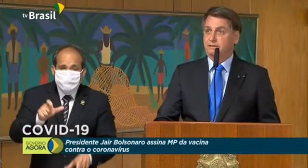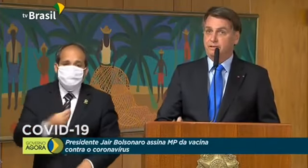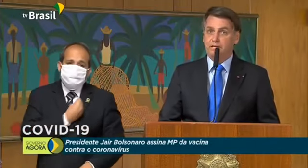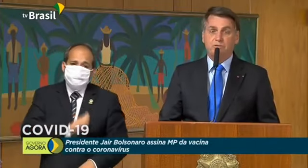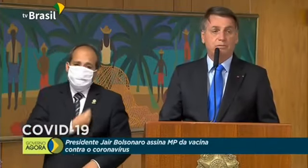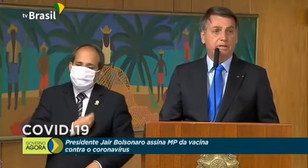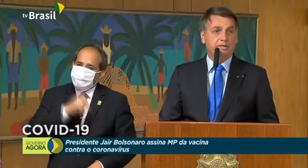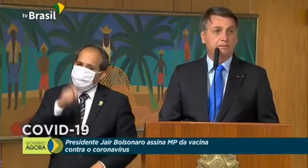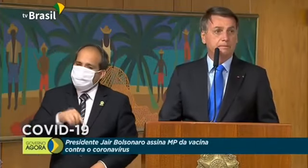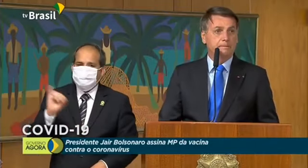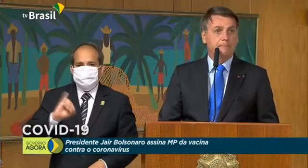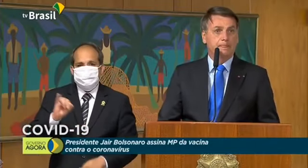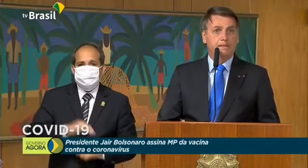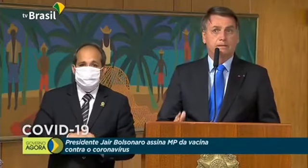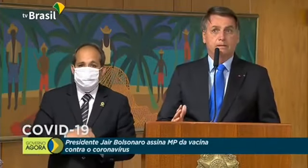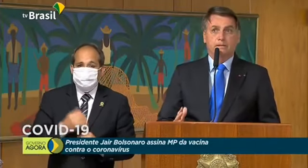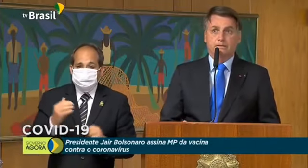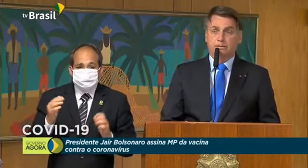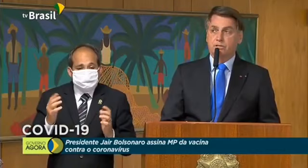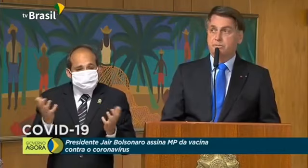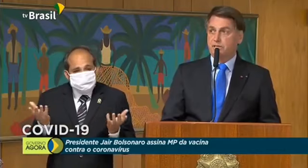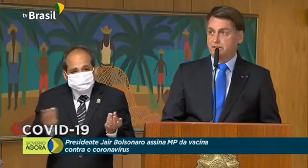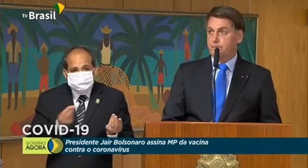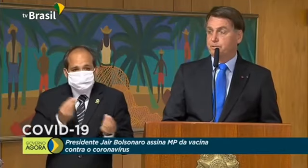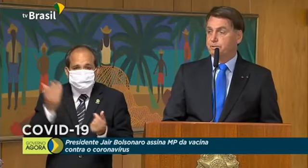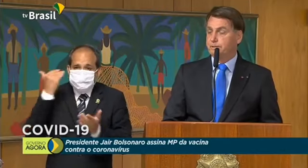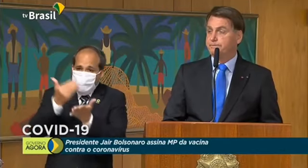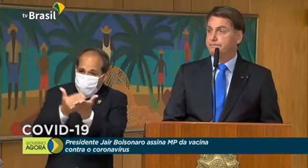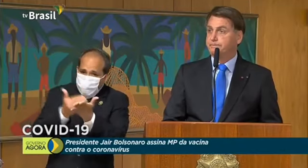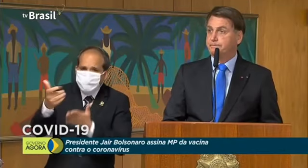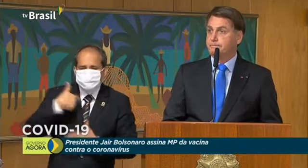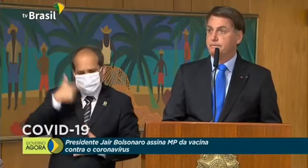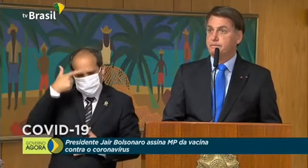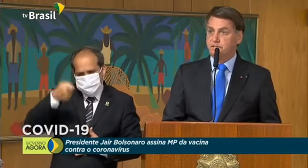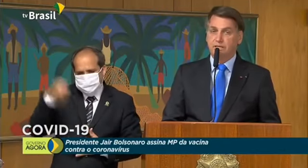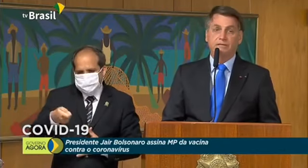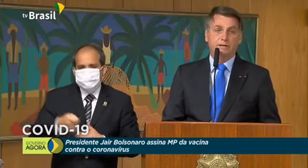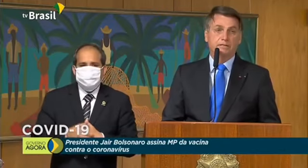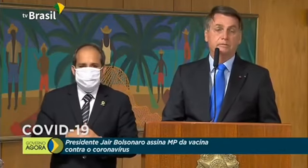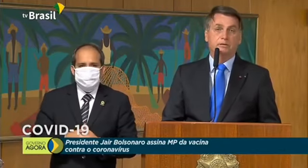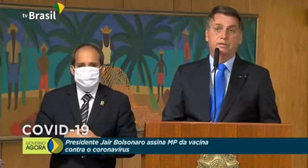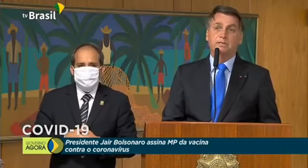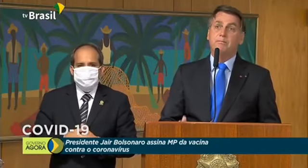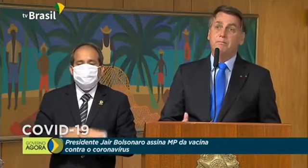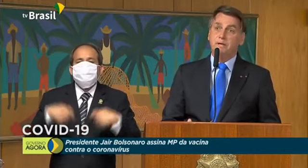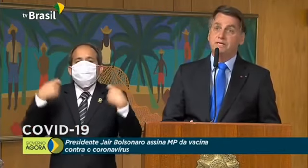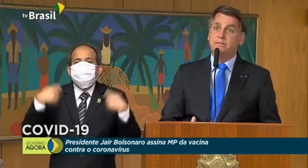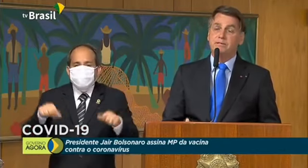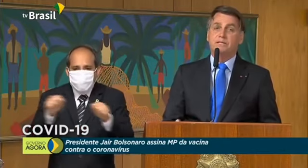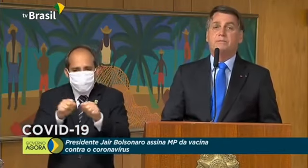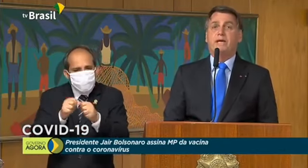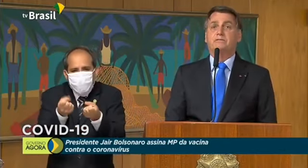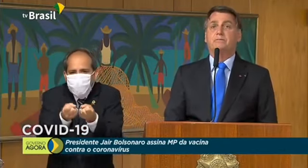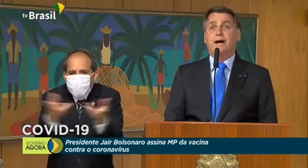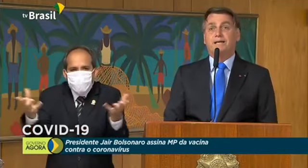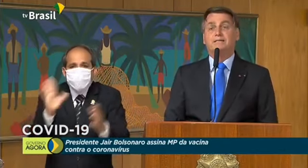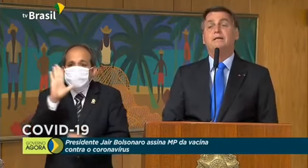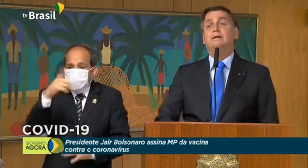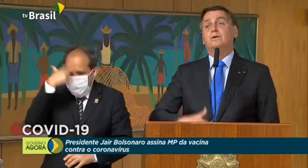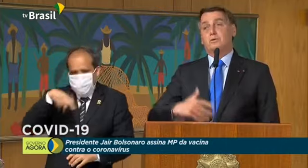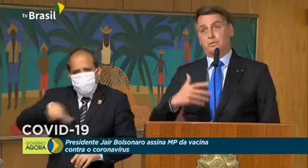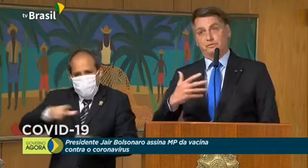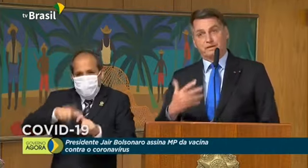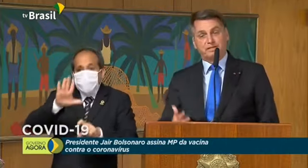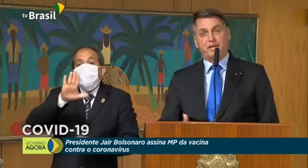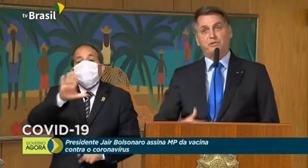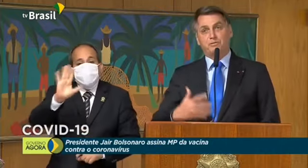E desde o começo eu assumi essa postura. Tinha que fazer alguma coisa, mesmo não sendo médico. Mas,